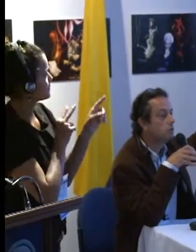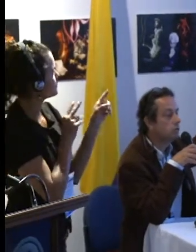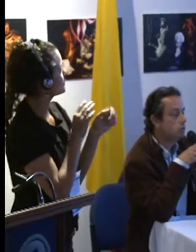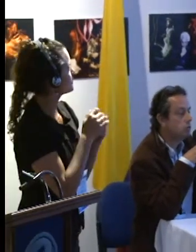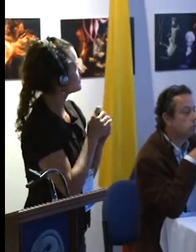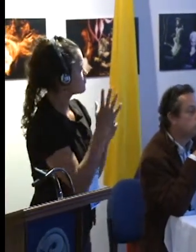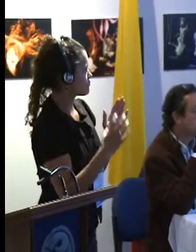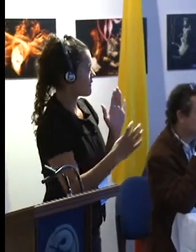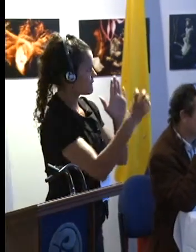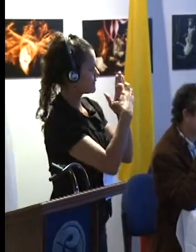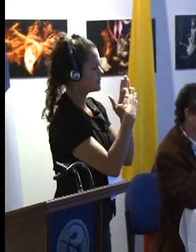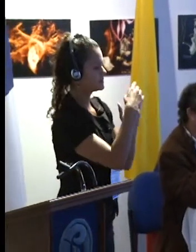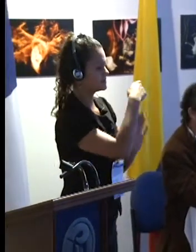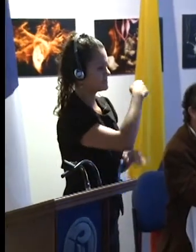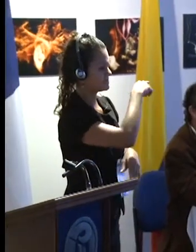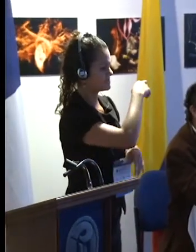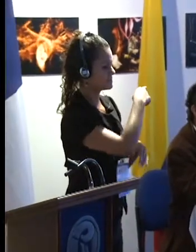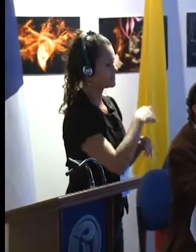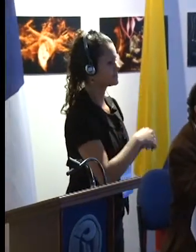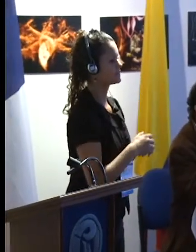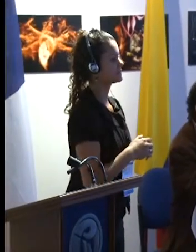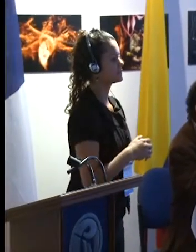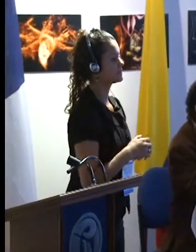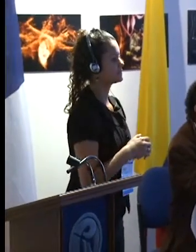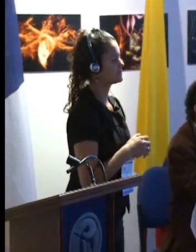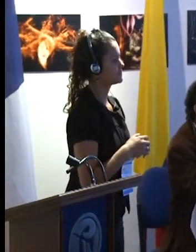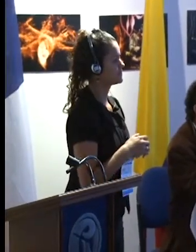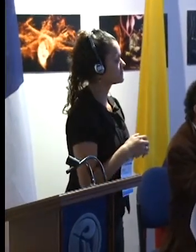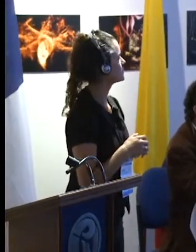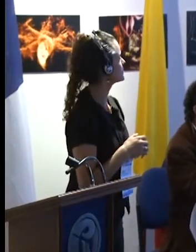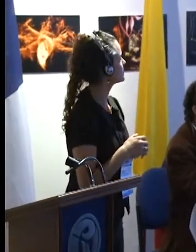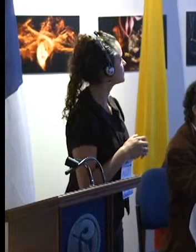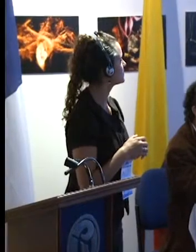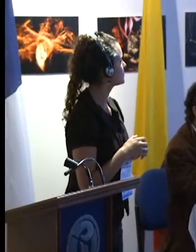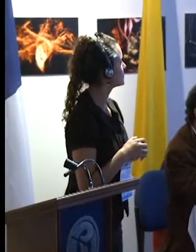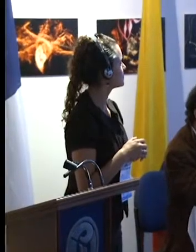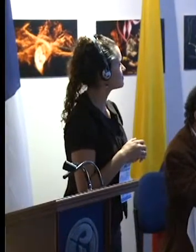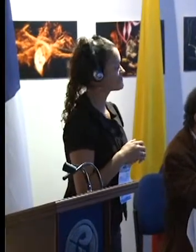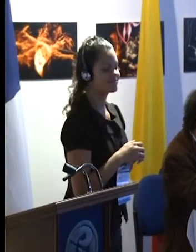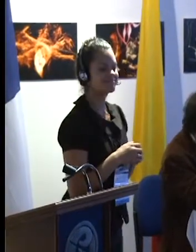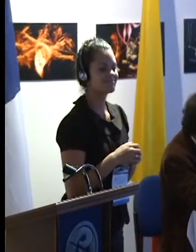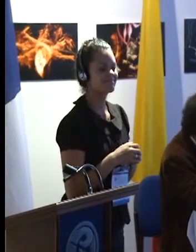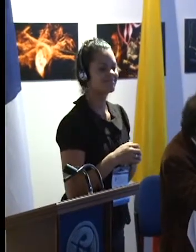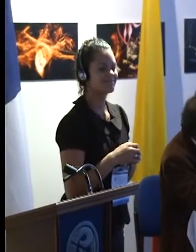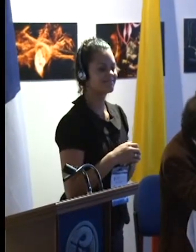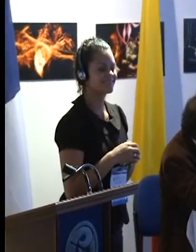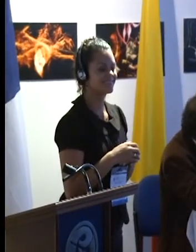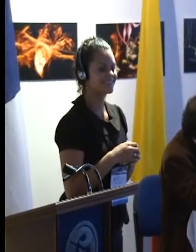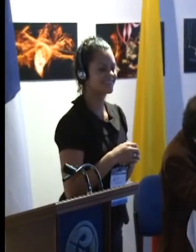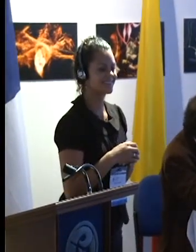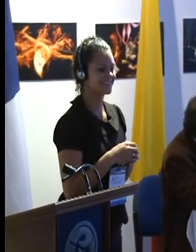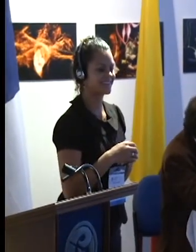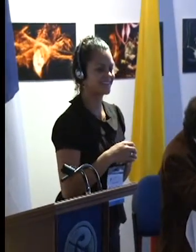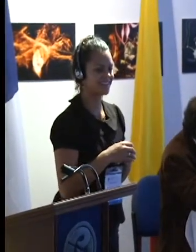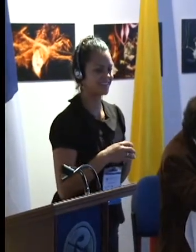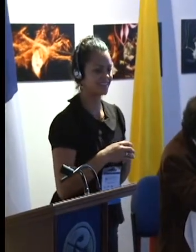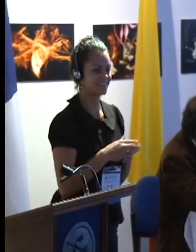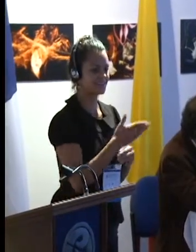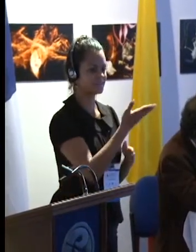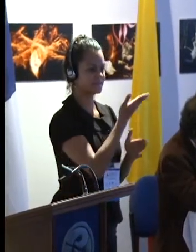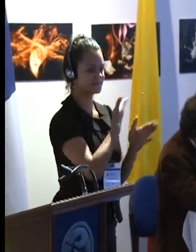un fragmento de un blog informático de una madre que escribe